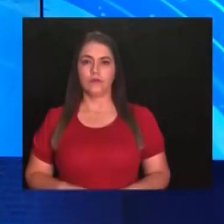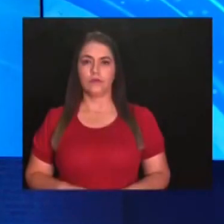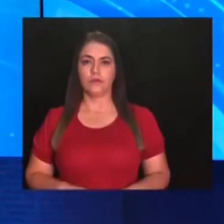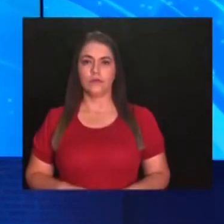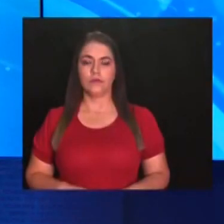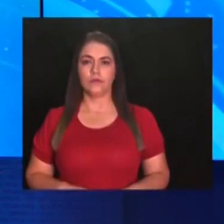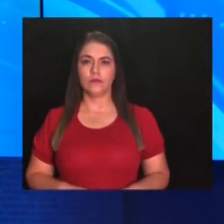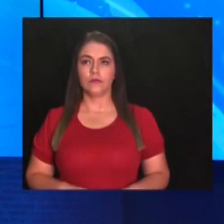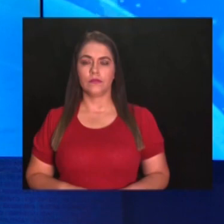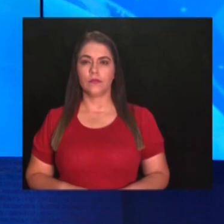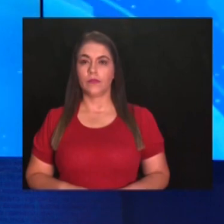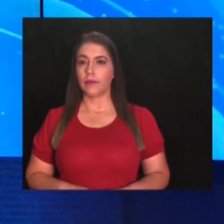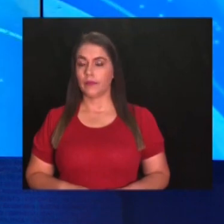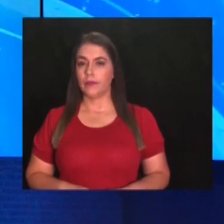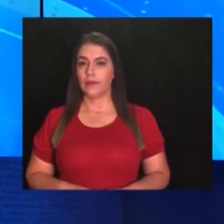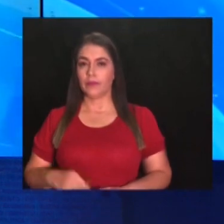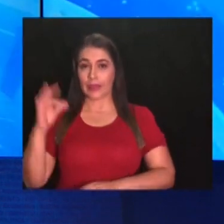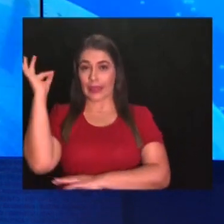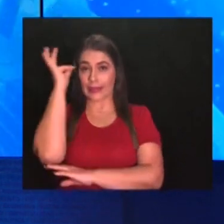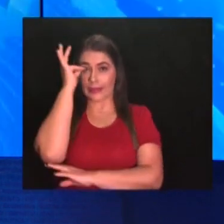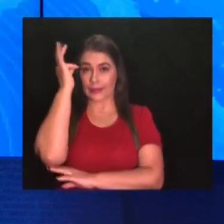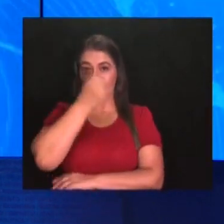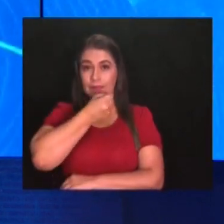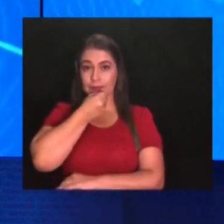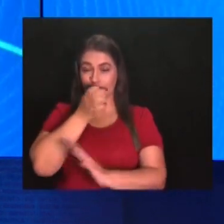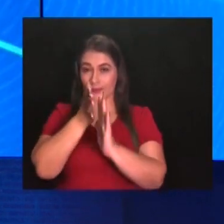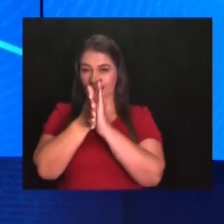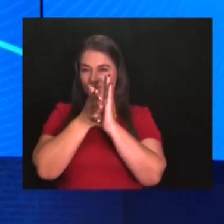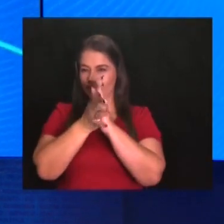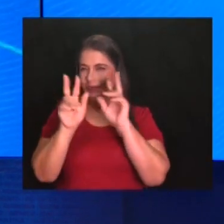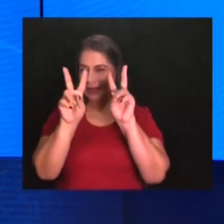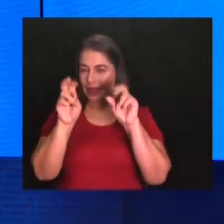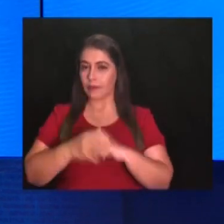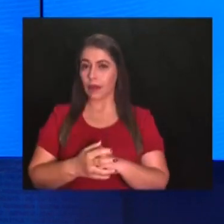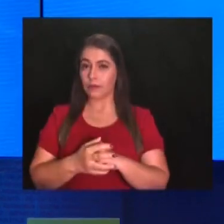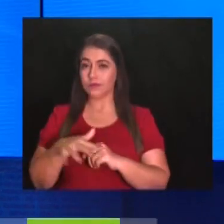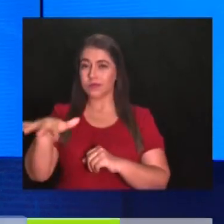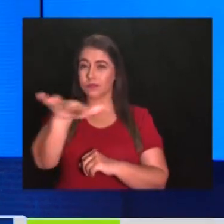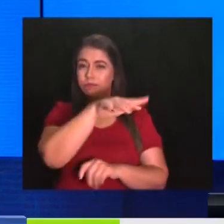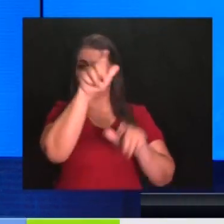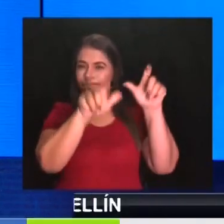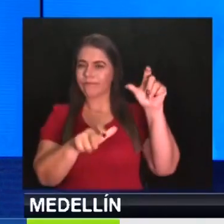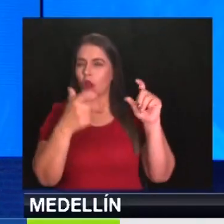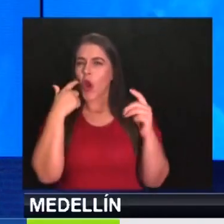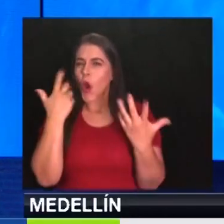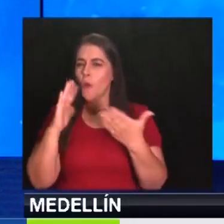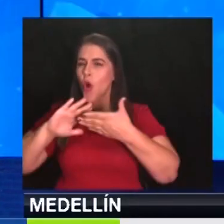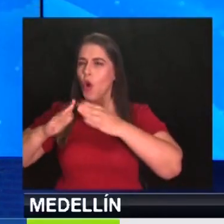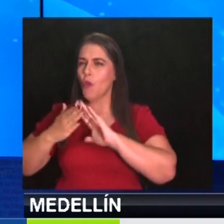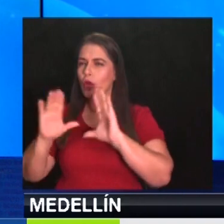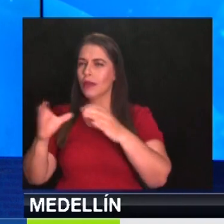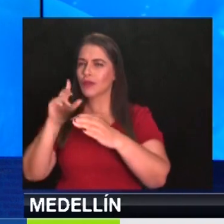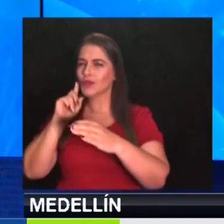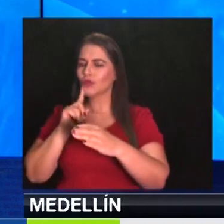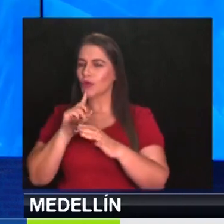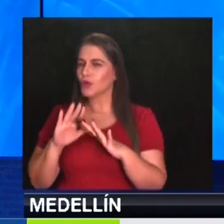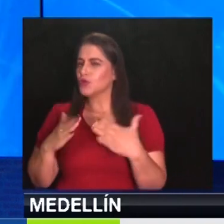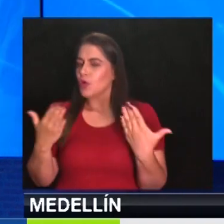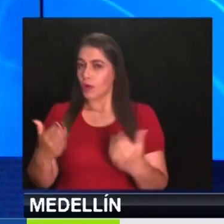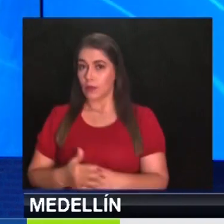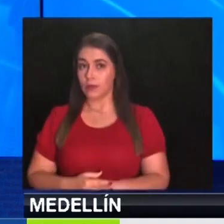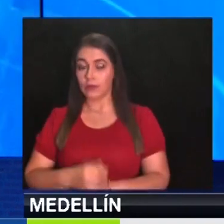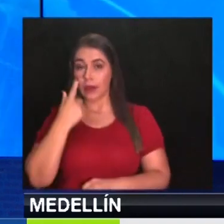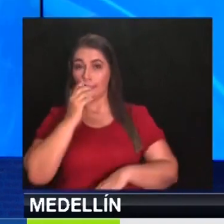En esta última entrega del especial Las señas del hambre abordamos la mirada de las autoridades frente a la situación de la población sorda en